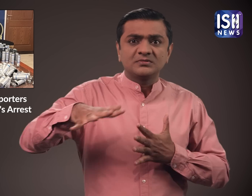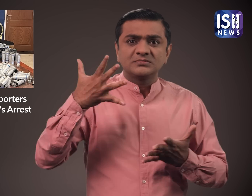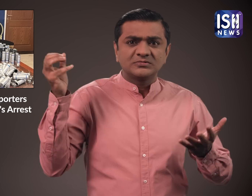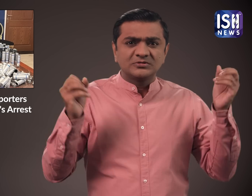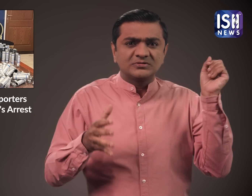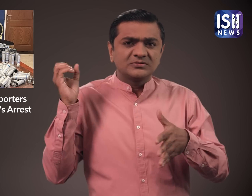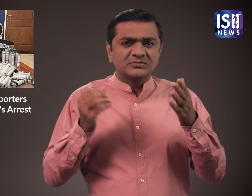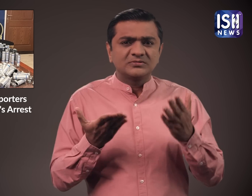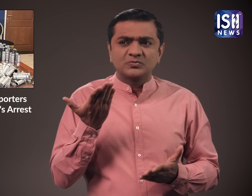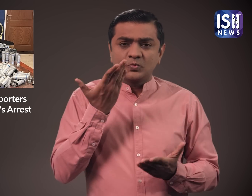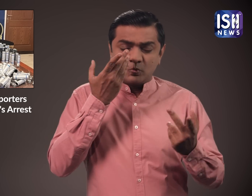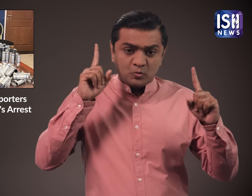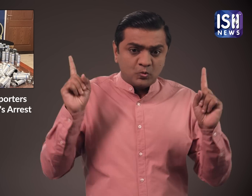लोग उनके बयानों से ब्रहमित थे